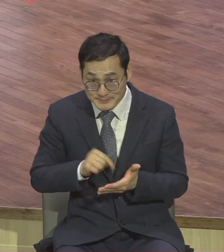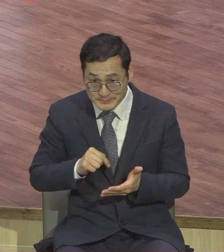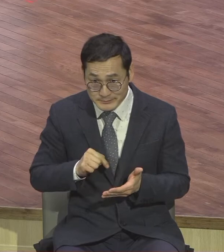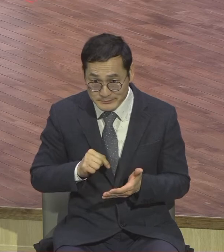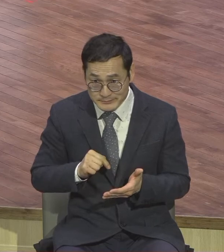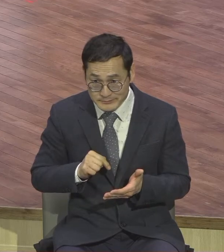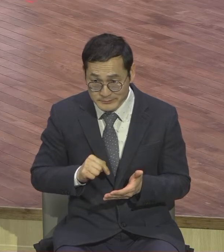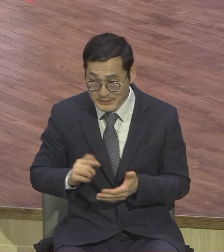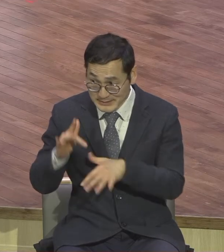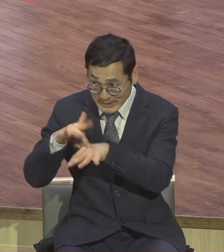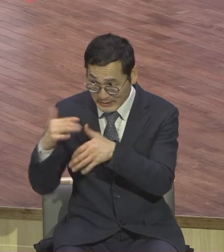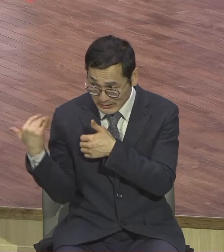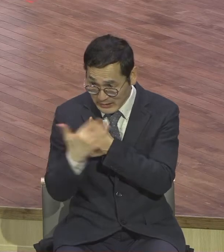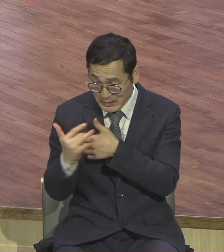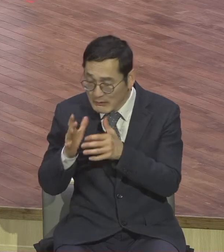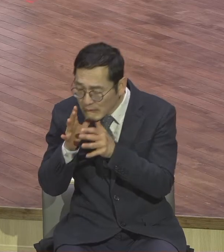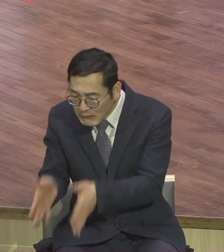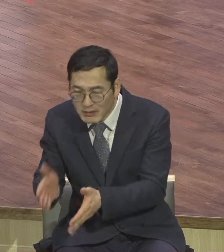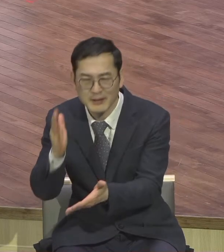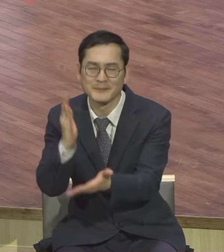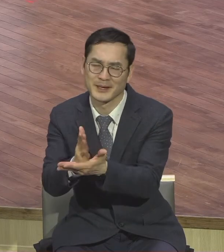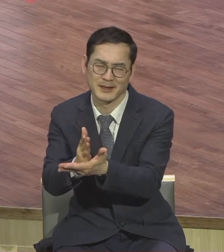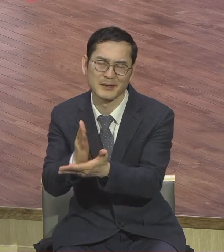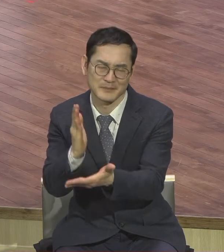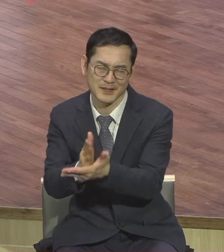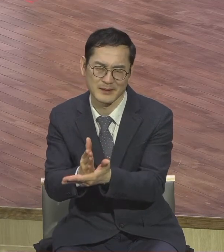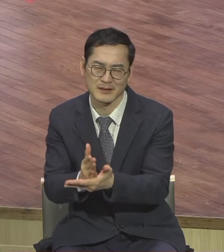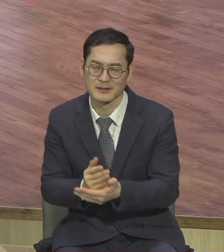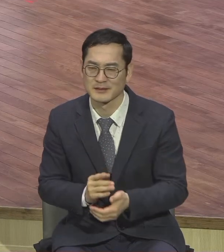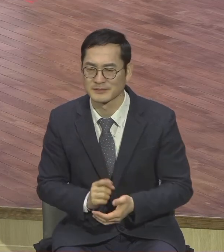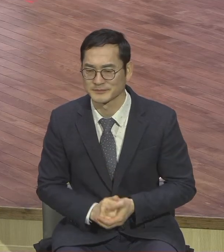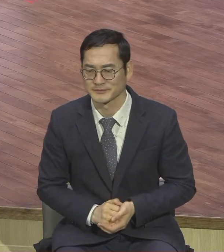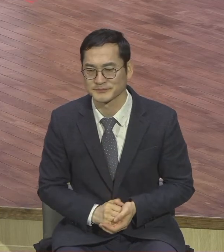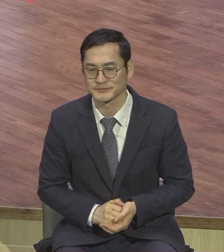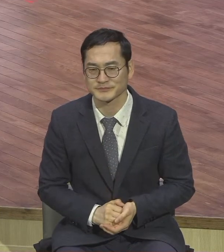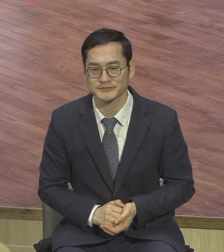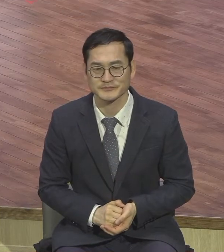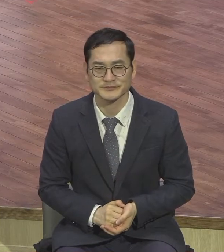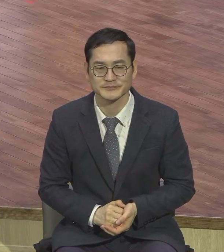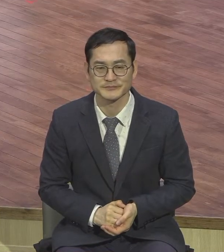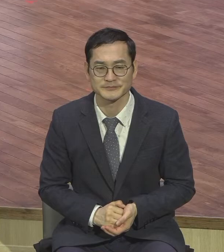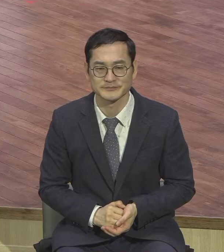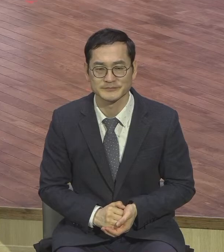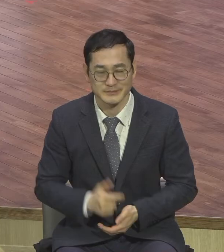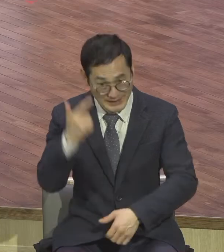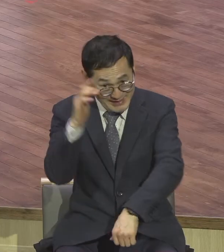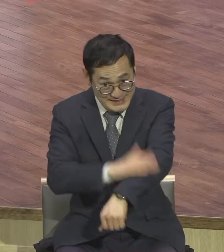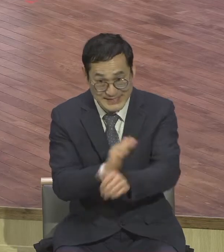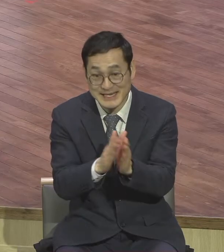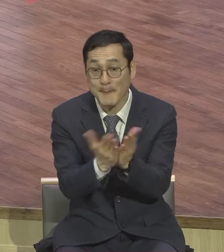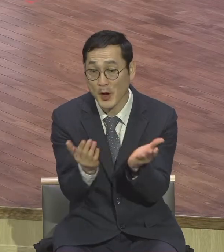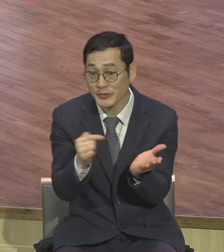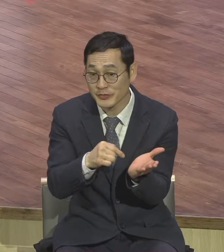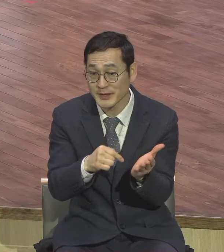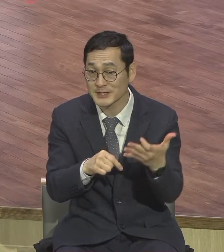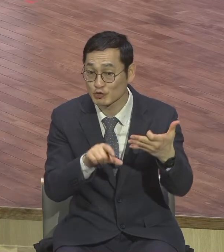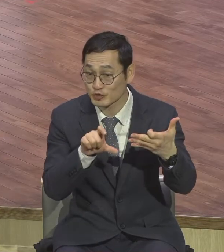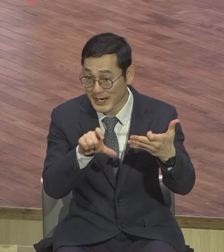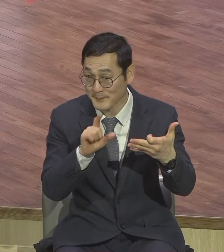만드는 사단 속임수에 속지 말라는 얘기예요 자문 19장 11제로 보면 노하기를 더비하는